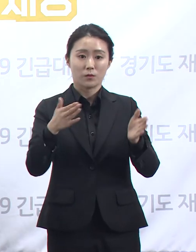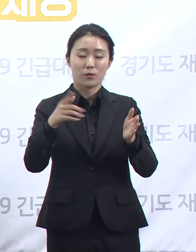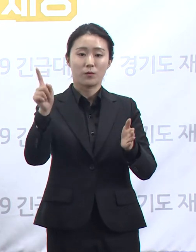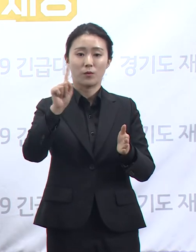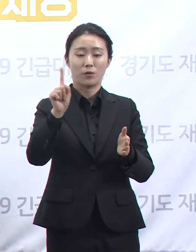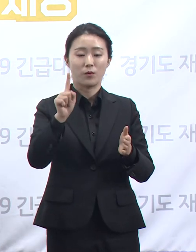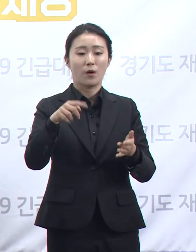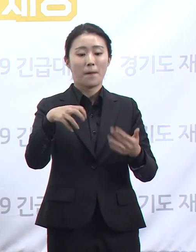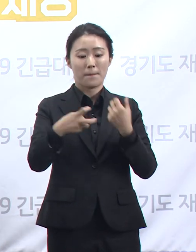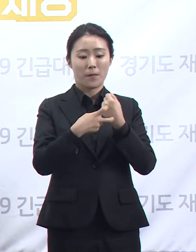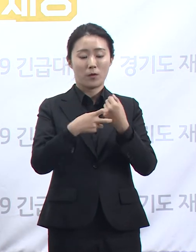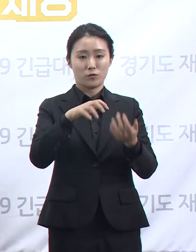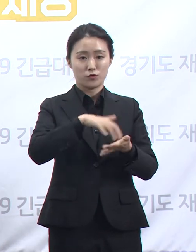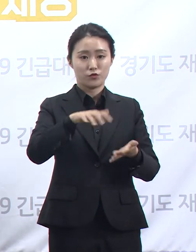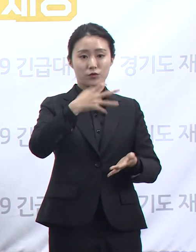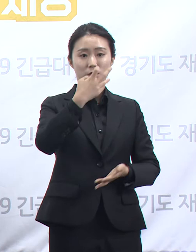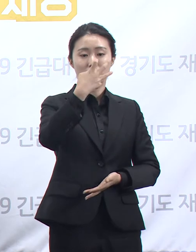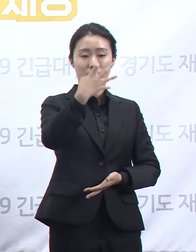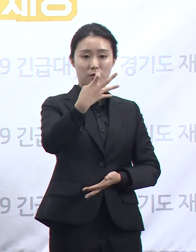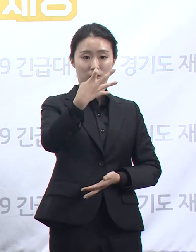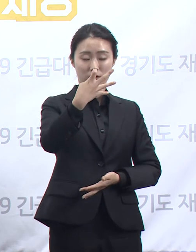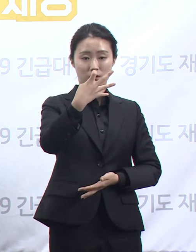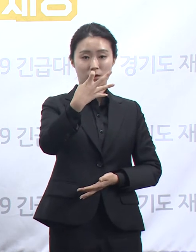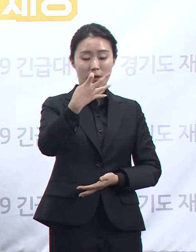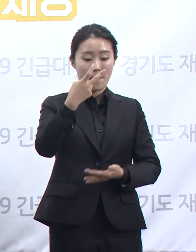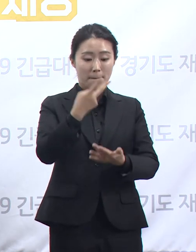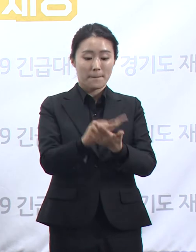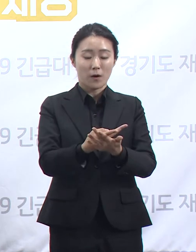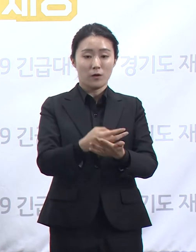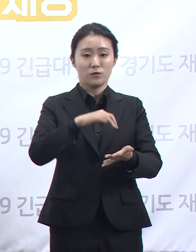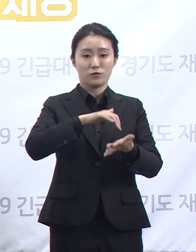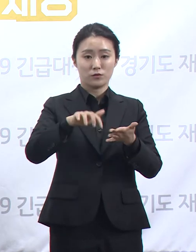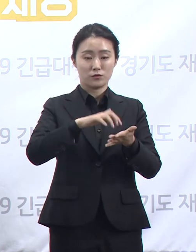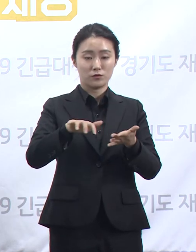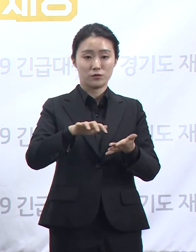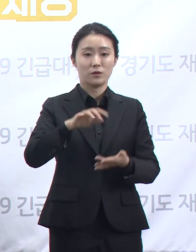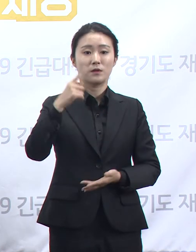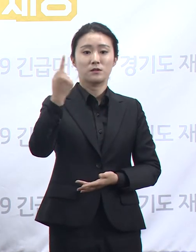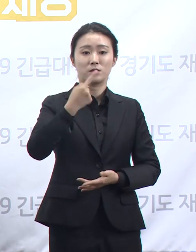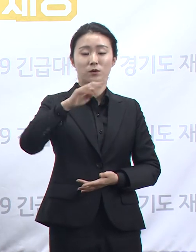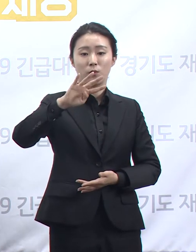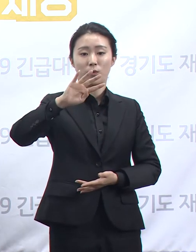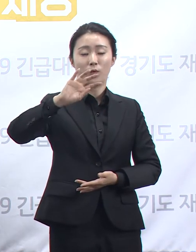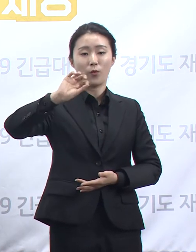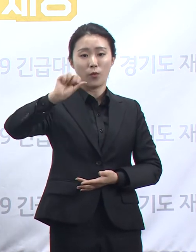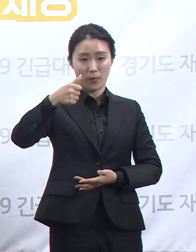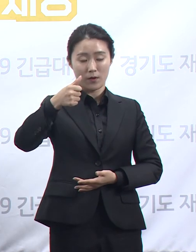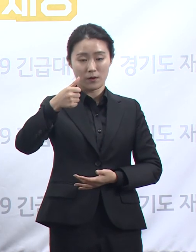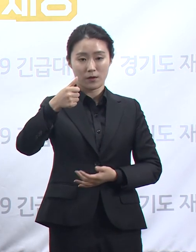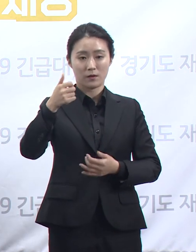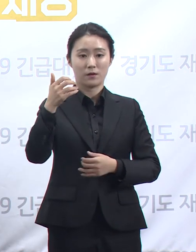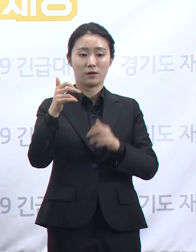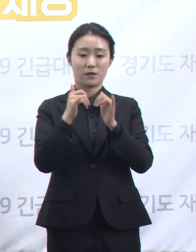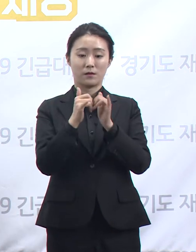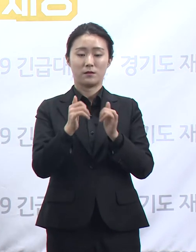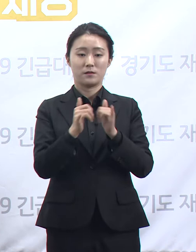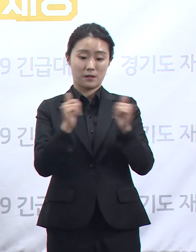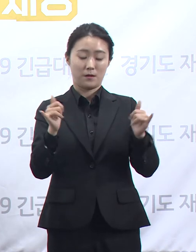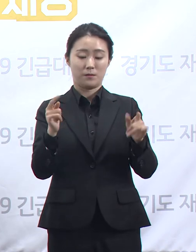540개의 확진자 치료 병상을 확보하고 있으며 현재 사용 중인 병상은 29.6%인